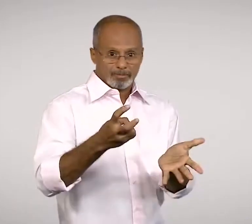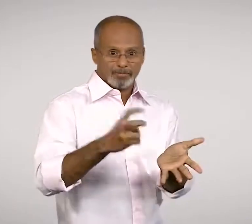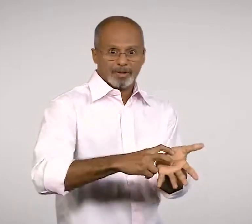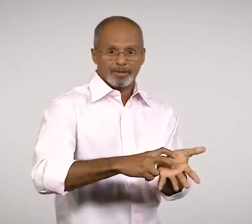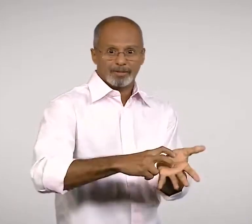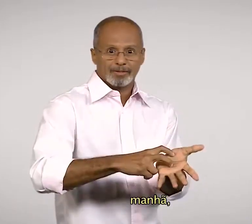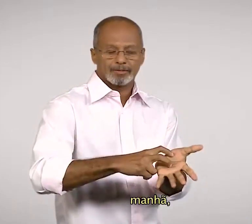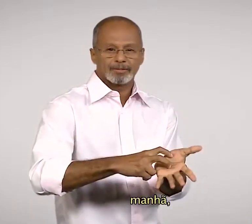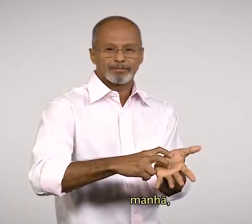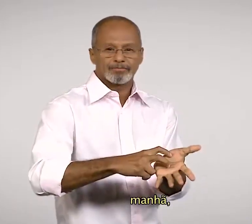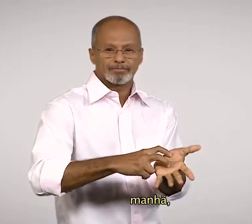Manhã